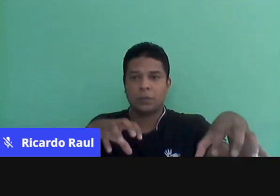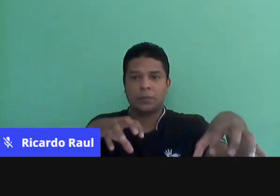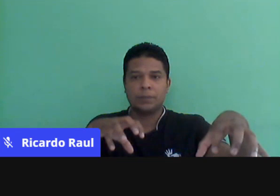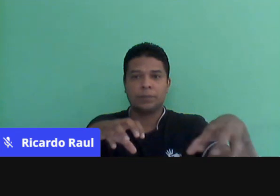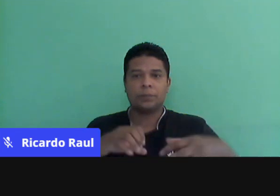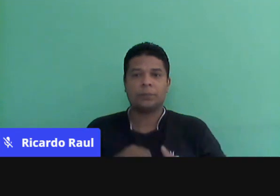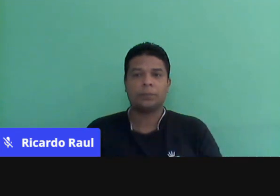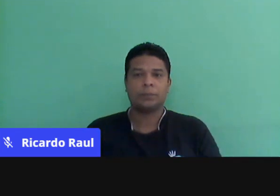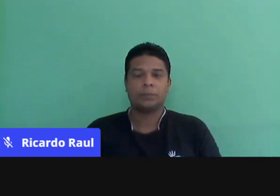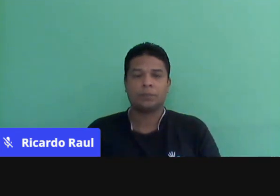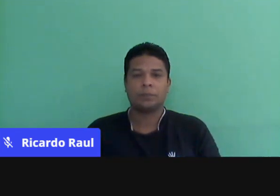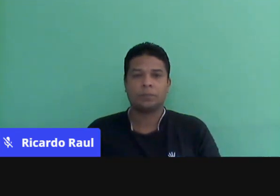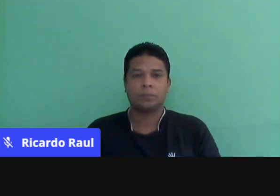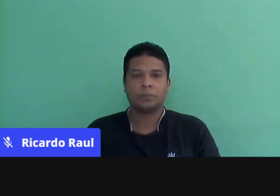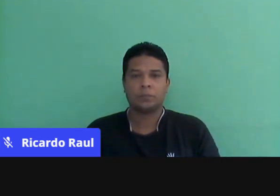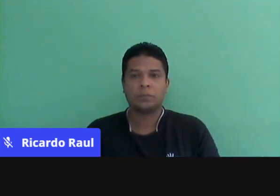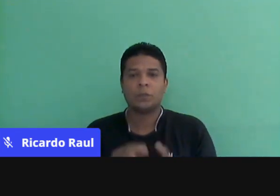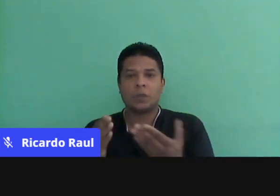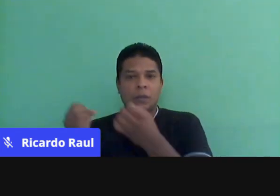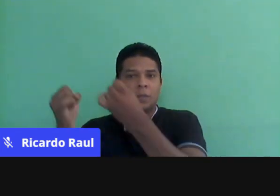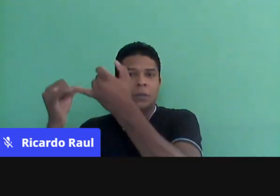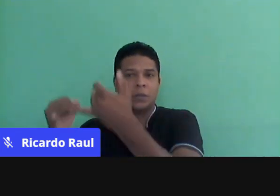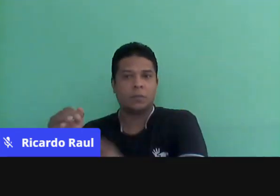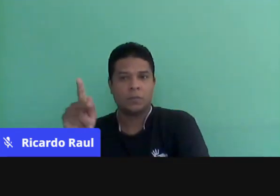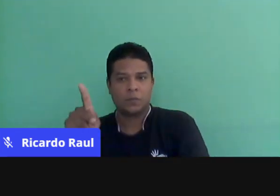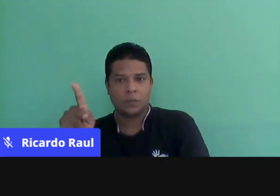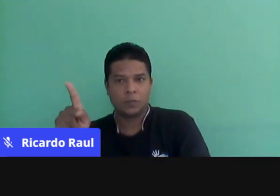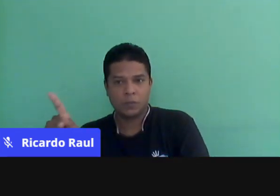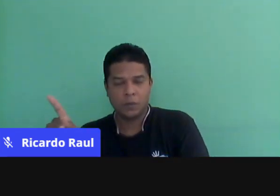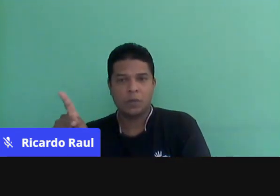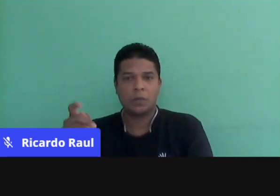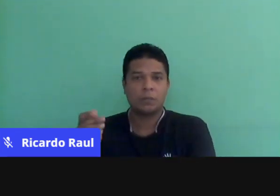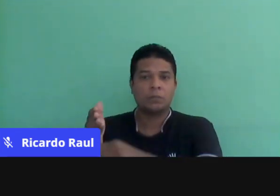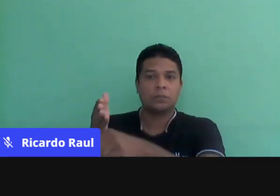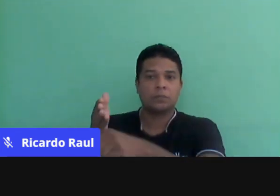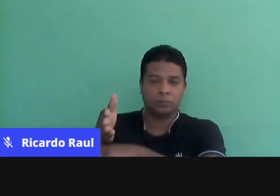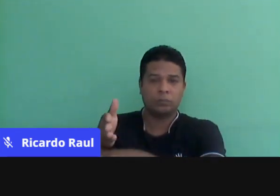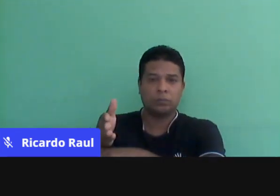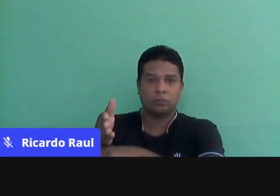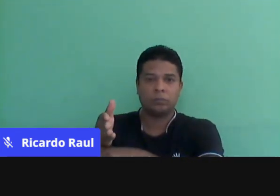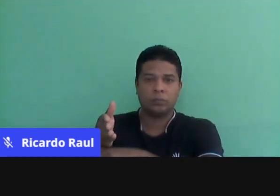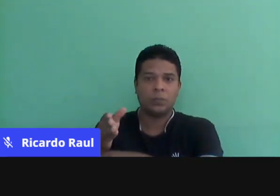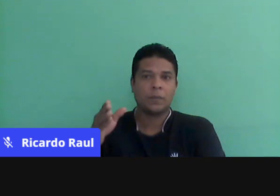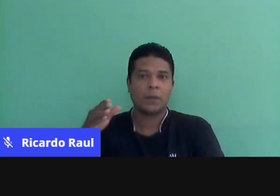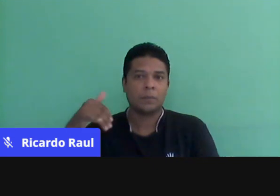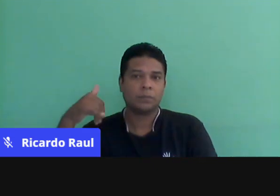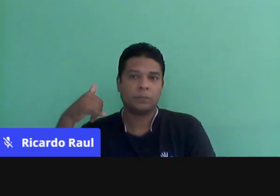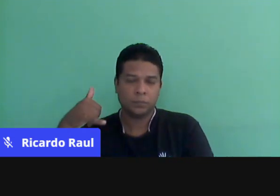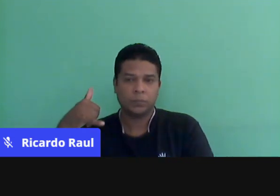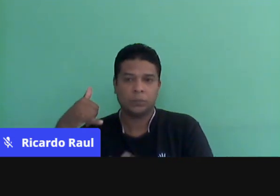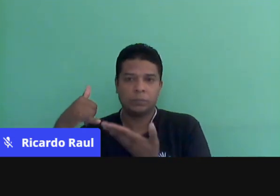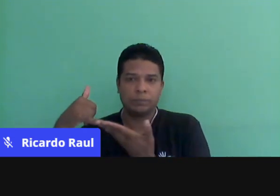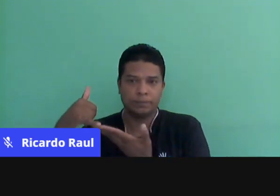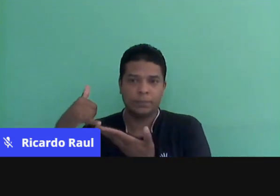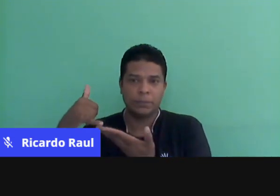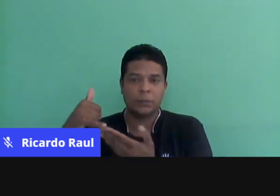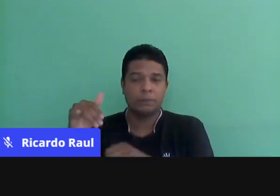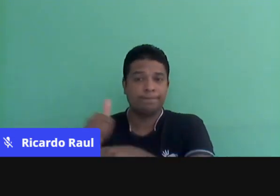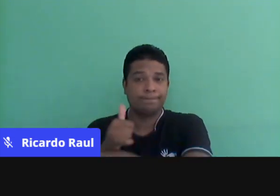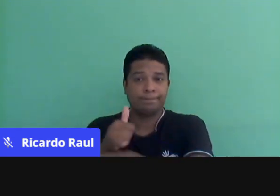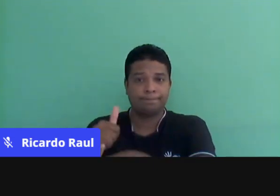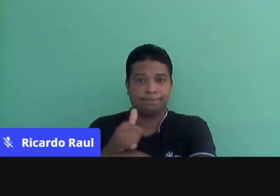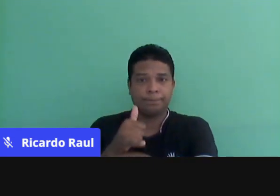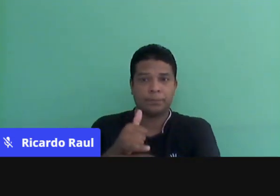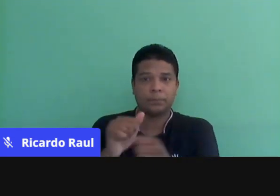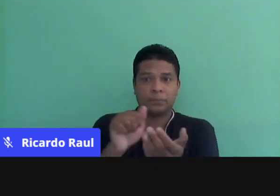pontuamos a questão dos professores, o acesso, muitas vezes, por celular, a estratégia de